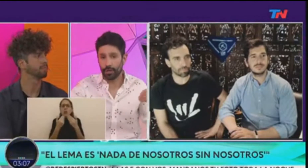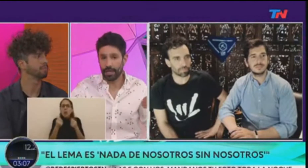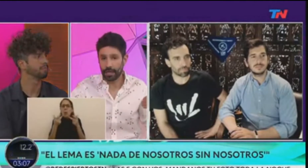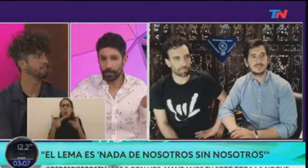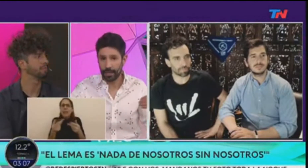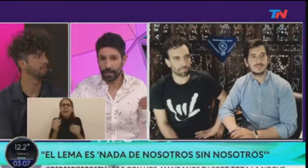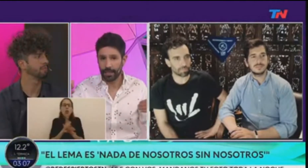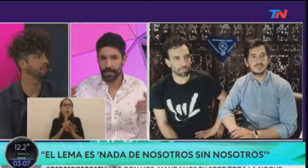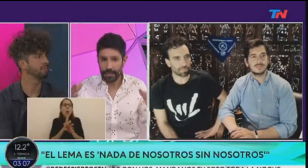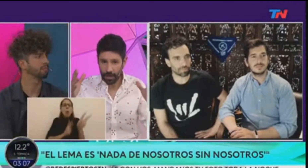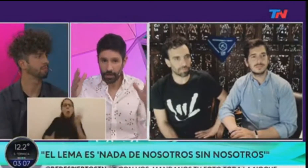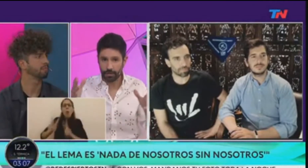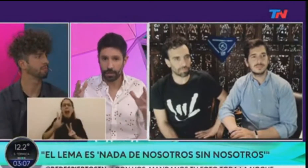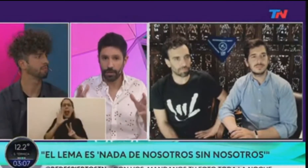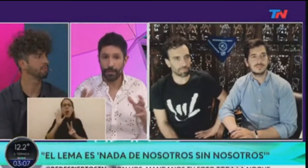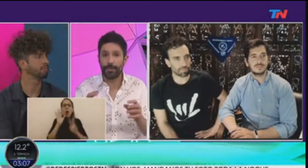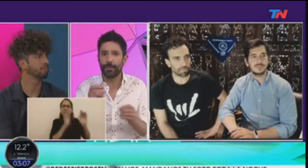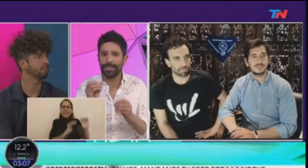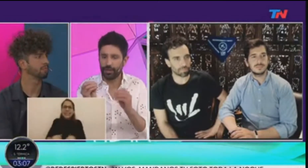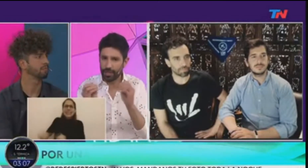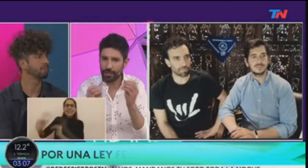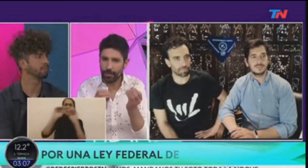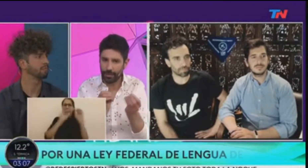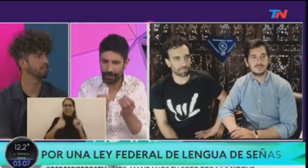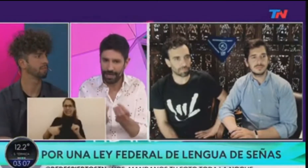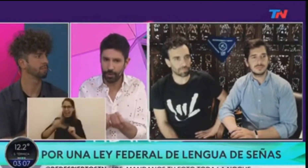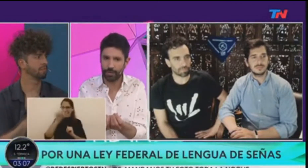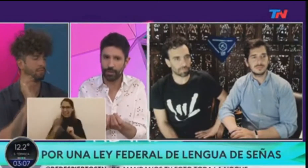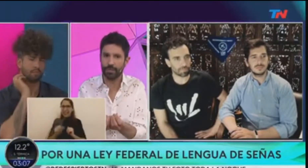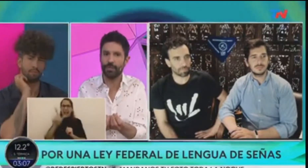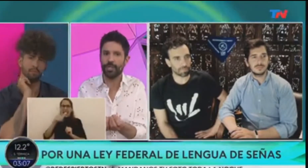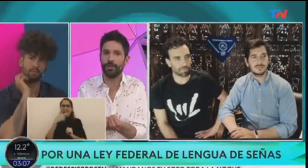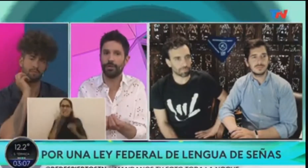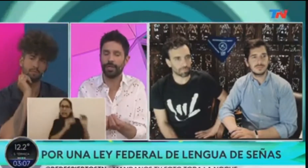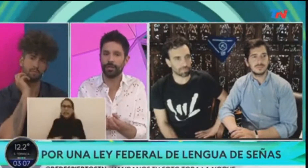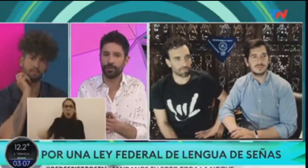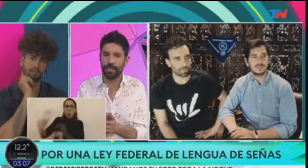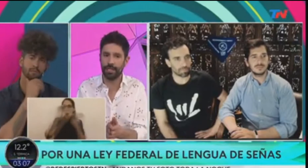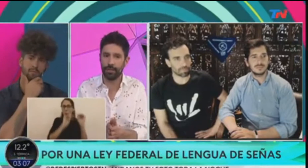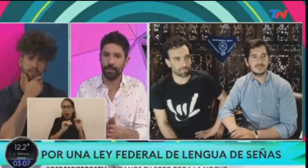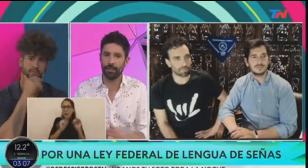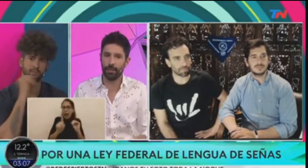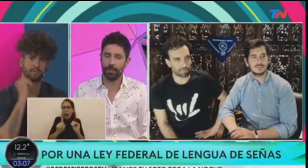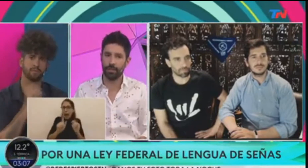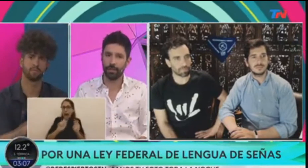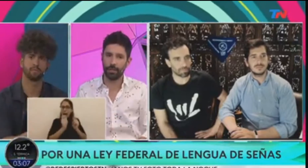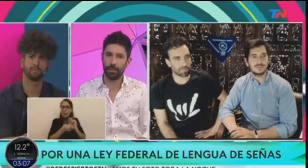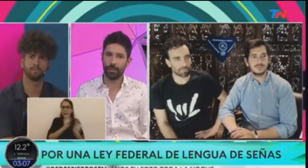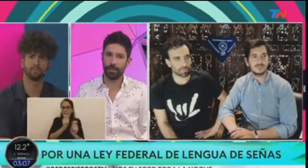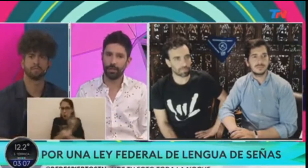toda la República Argentina con la misma, porque si no se va modificando. ¿Eso es lo que está sucediendo?